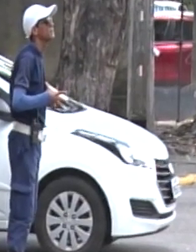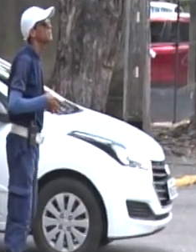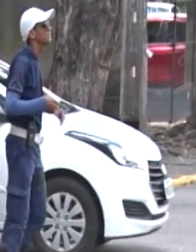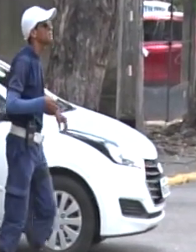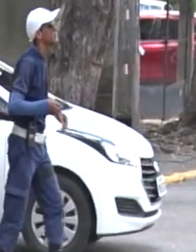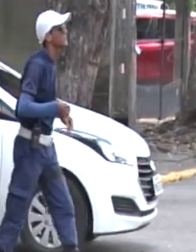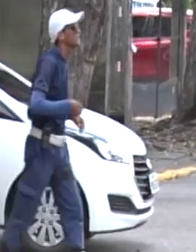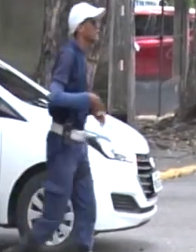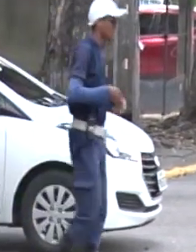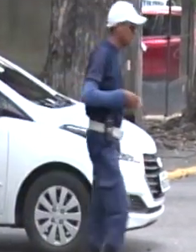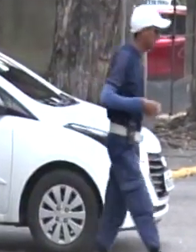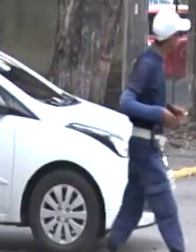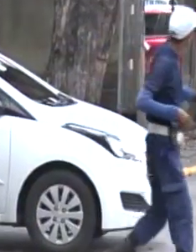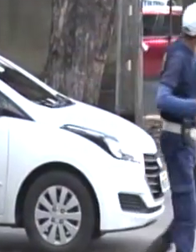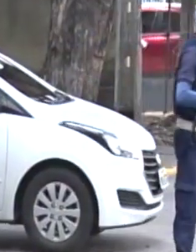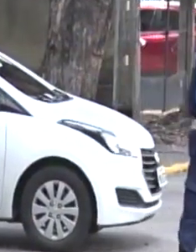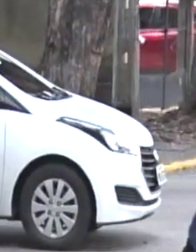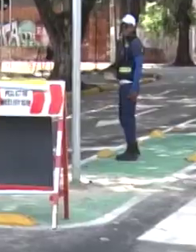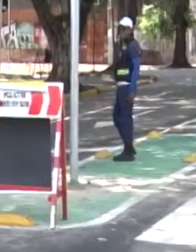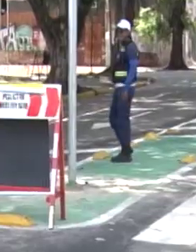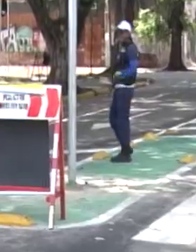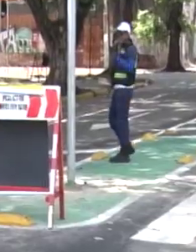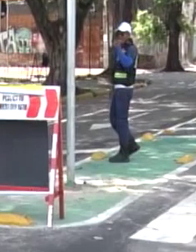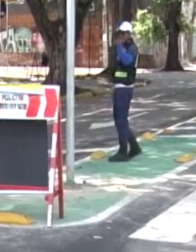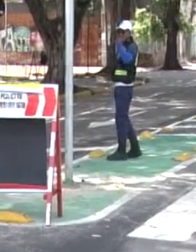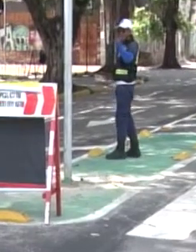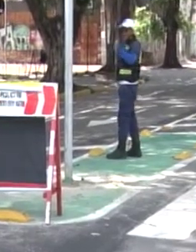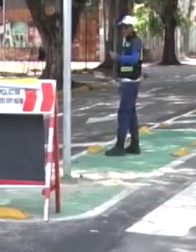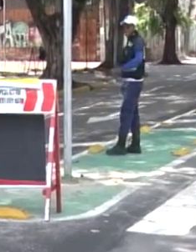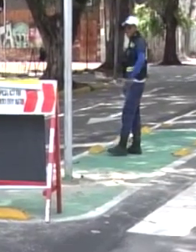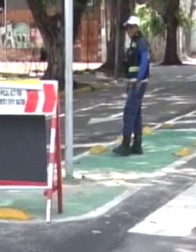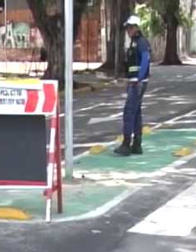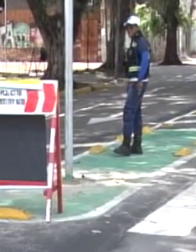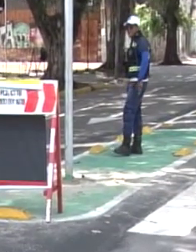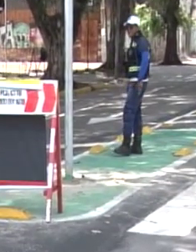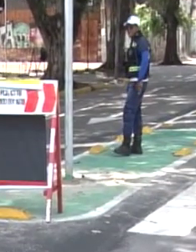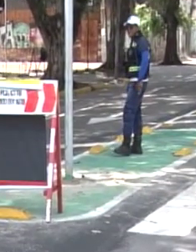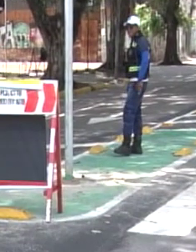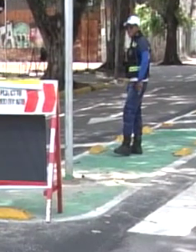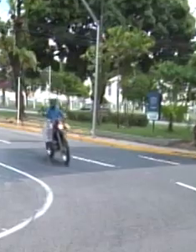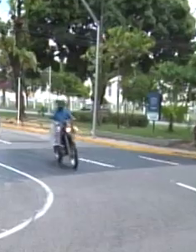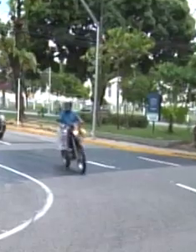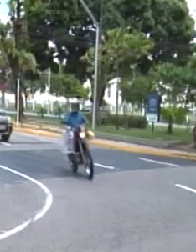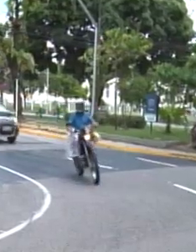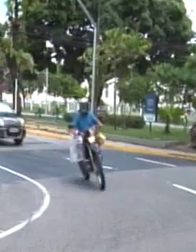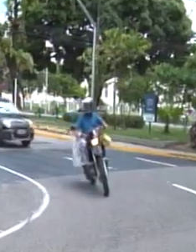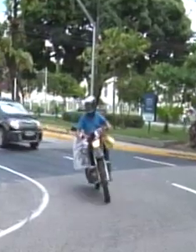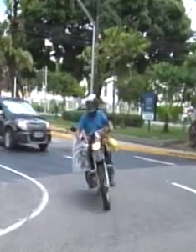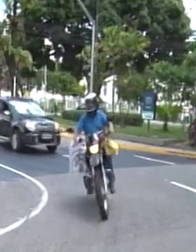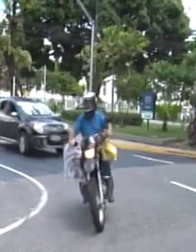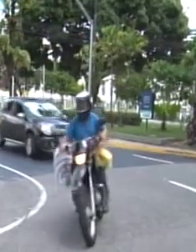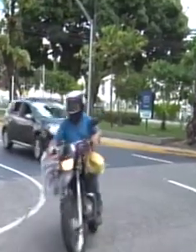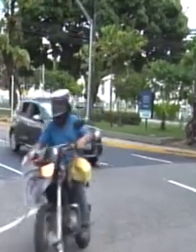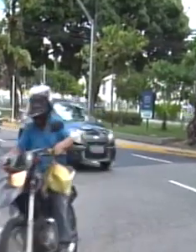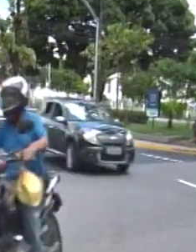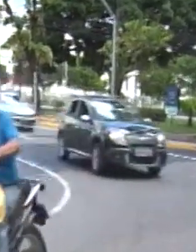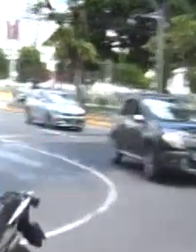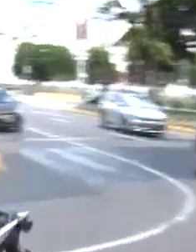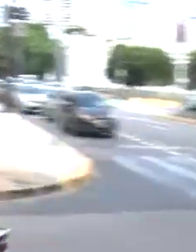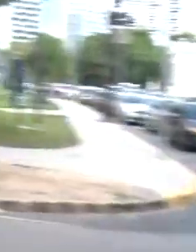estiverem em desobediência às regras serão orientados nos bloqueios e nas brites a retornarem para casa.